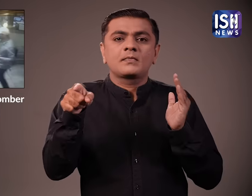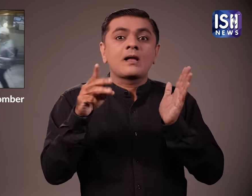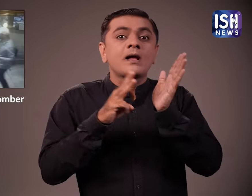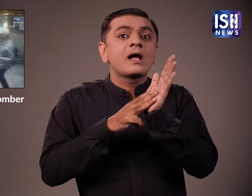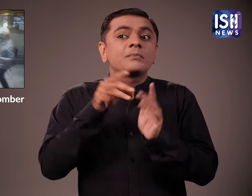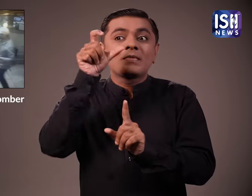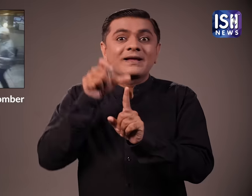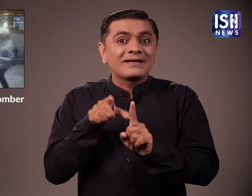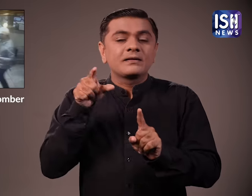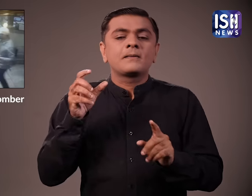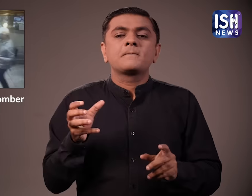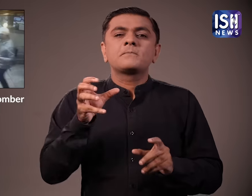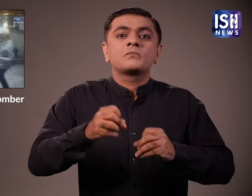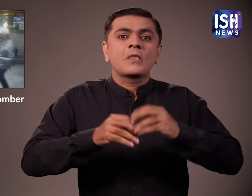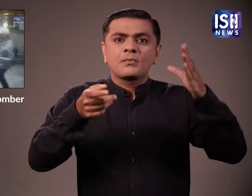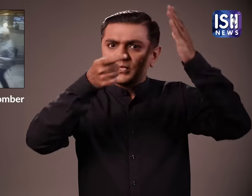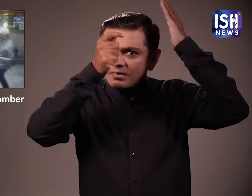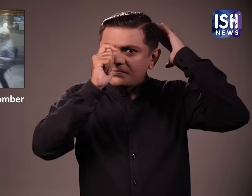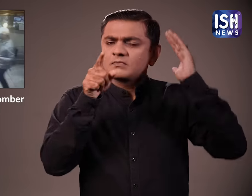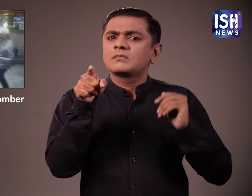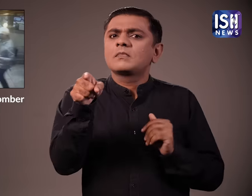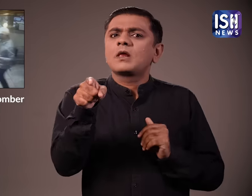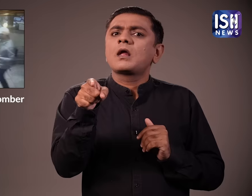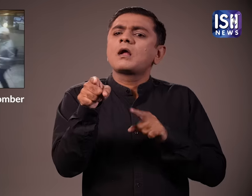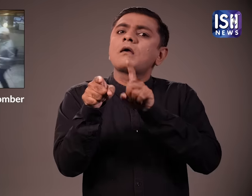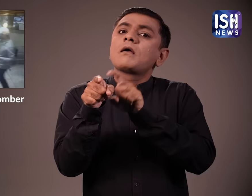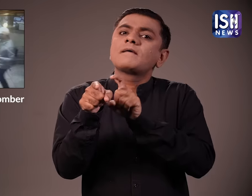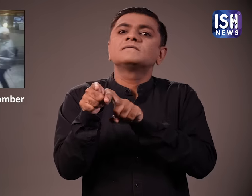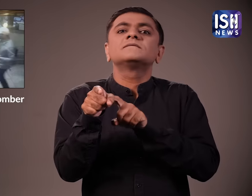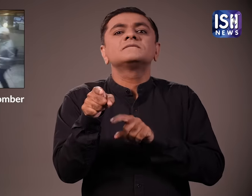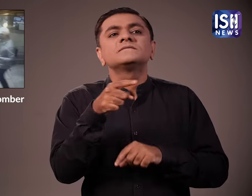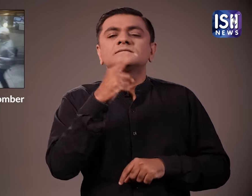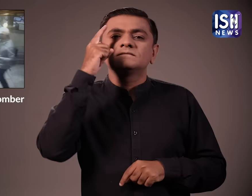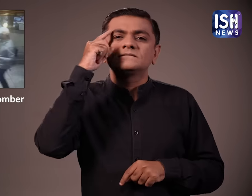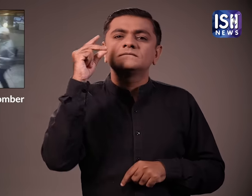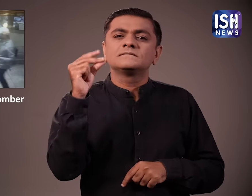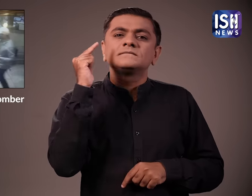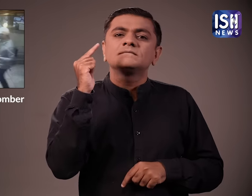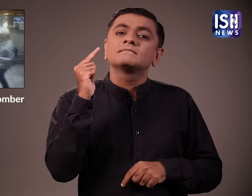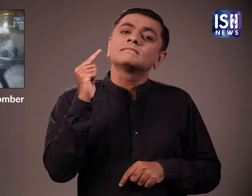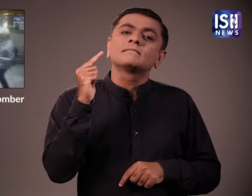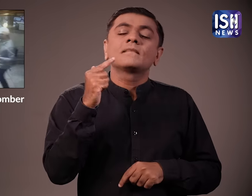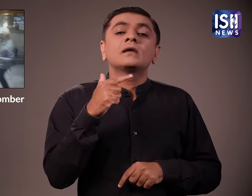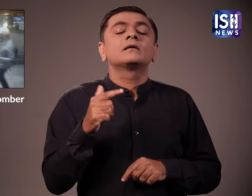बम प्लान करते समय मुसाफिर ने टोपी पहन रखे थी और इसी से NIA को संकेत मिल गया